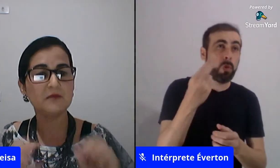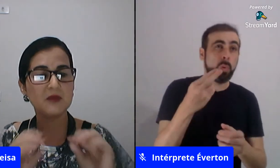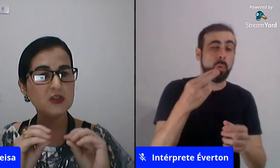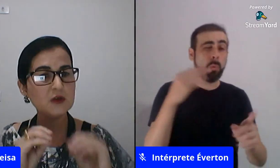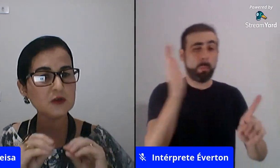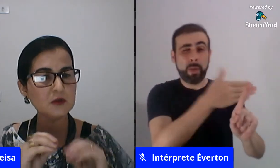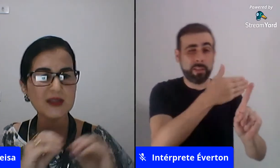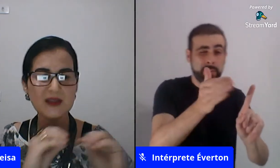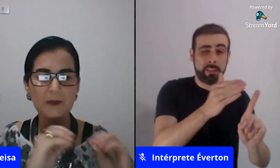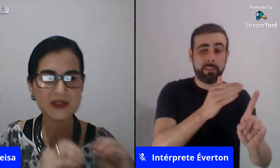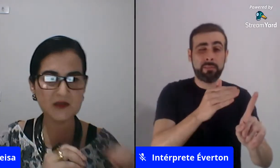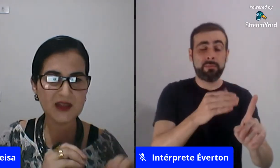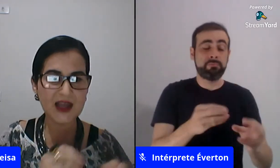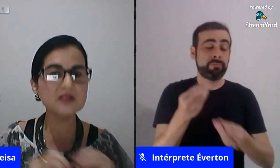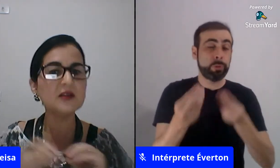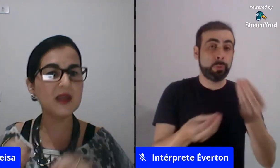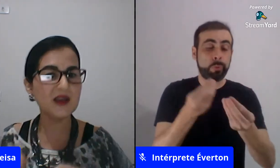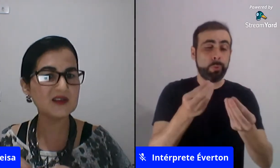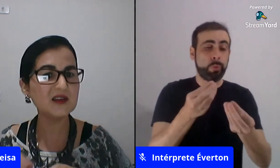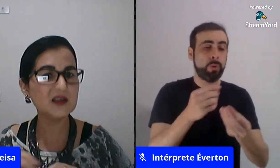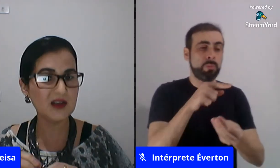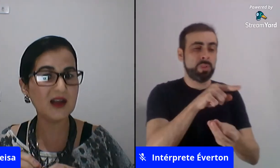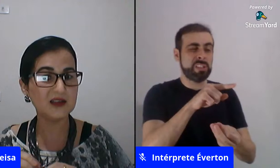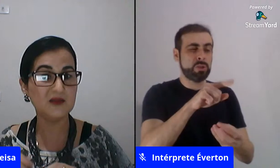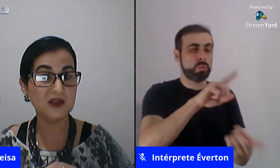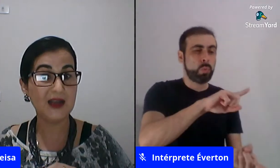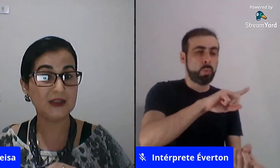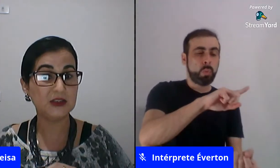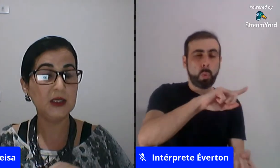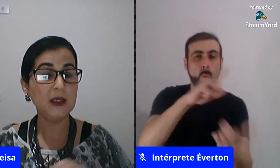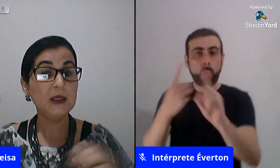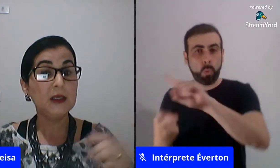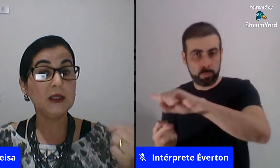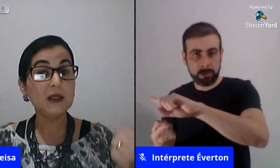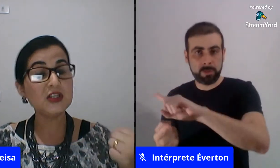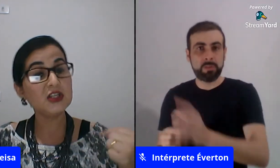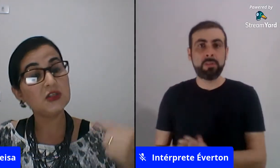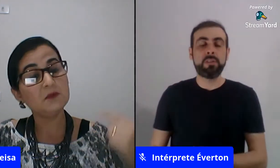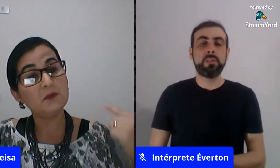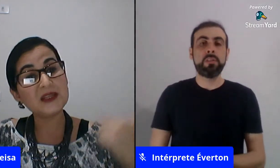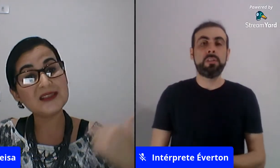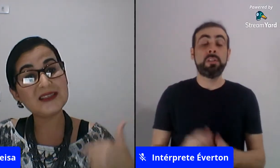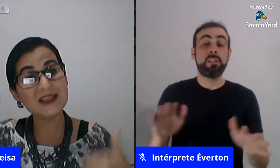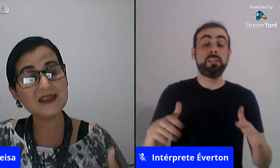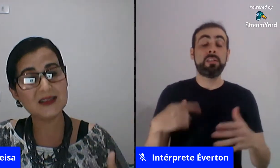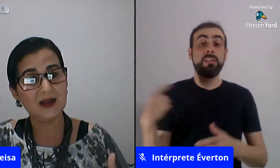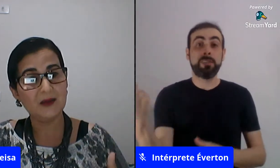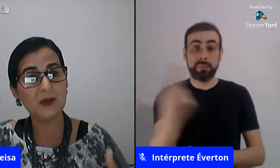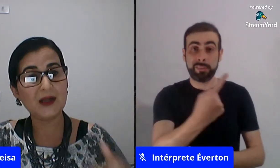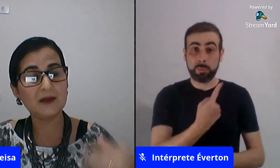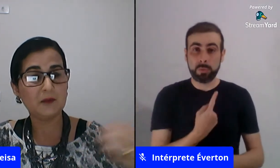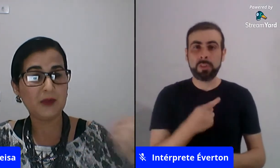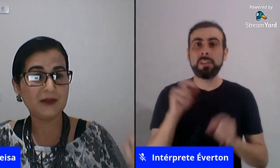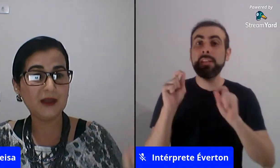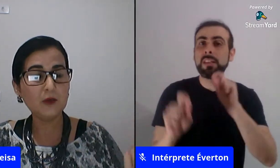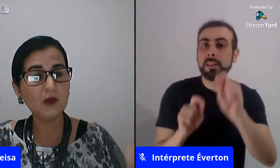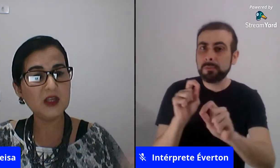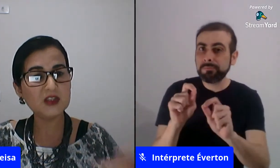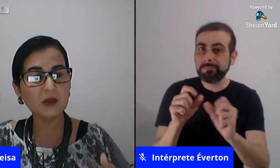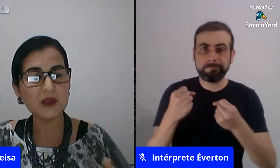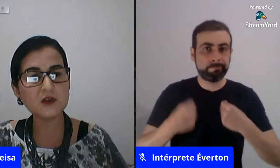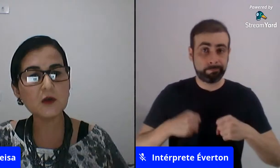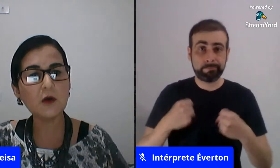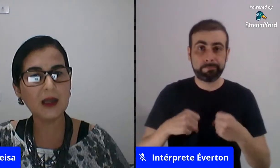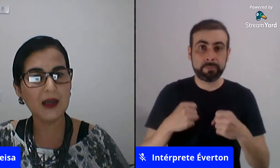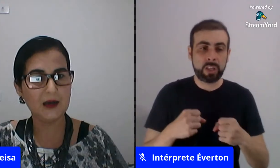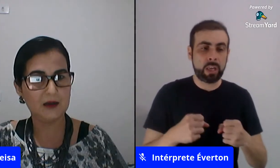a gente precisa desconstruir essa passividade e também essa agressividade então a gente precisa para ter um